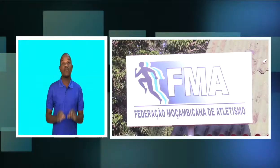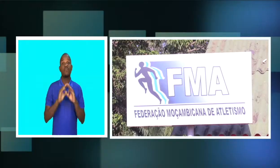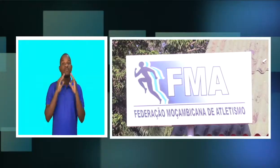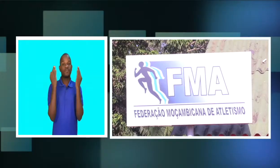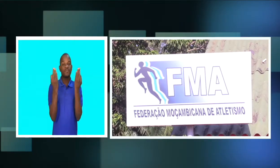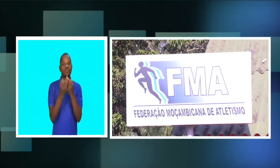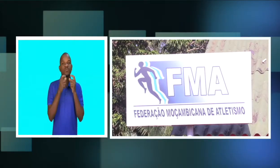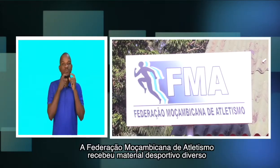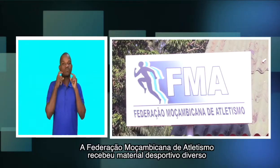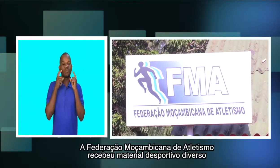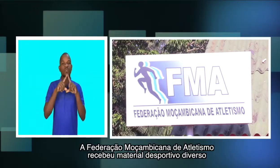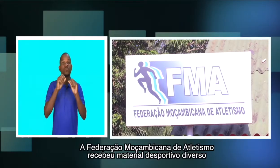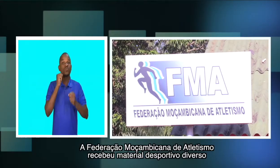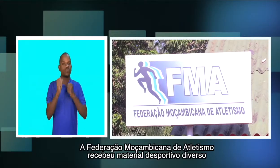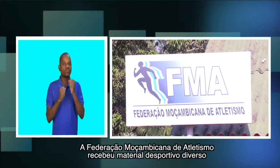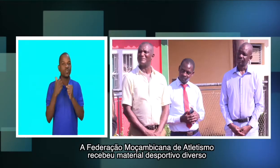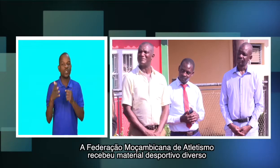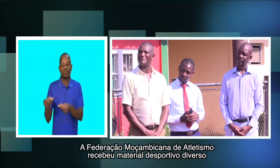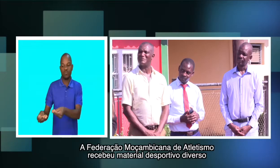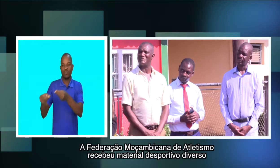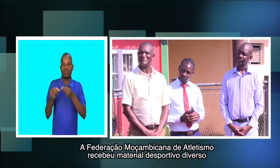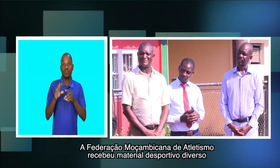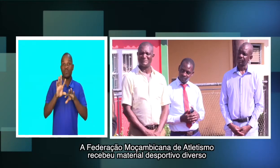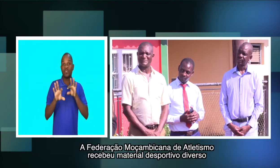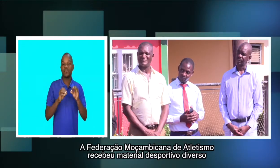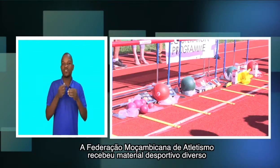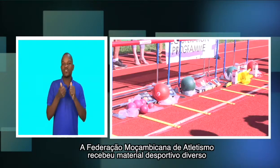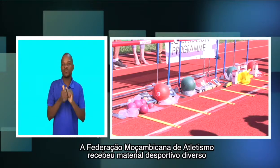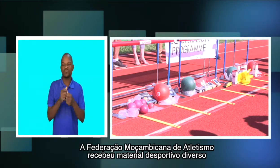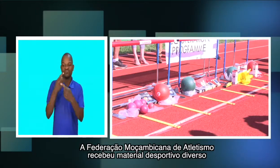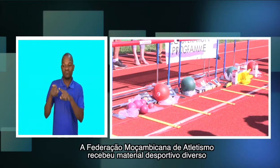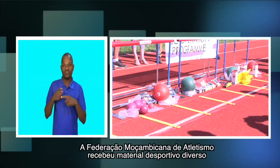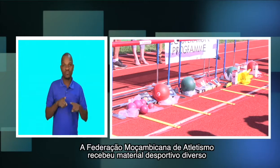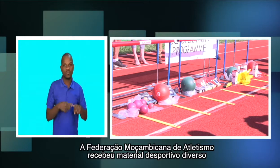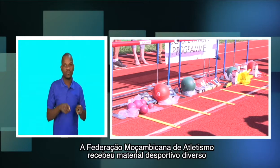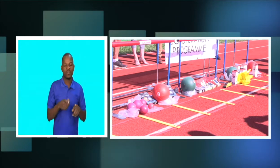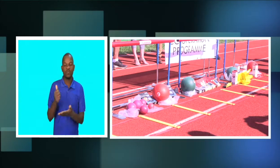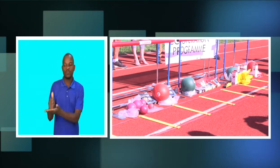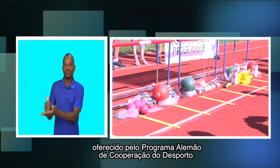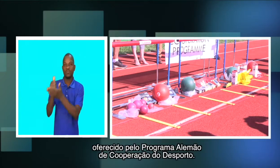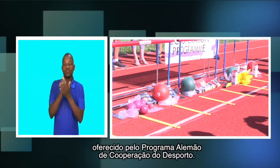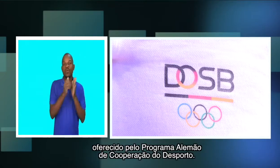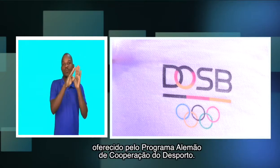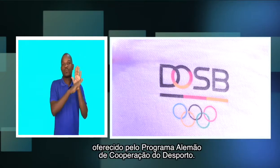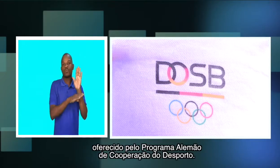A Federação Moçambicana de Atletismo recebeu material desportivo diverso oferecido pelo